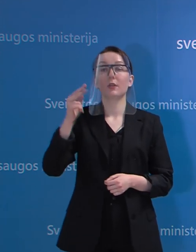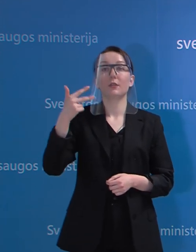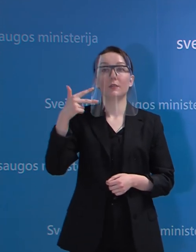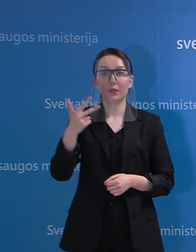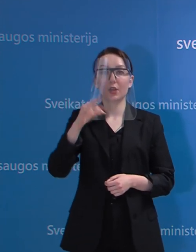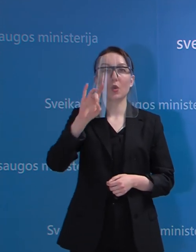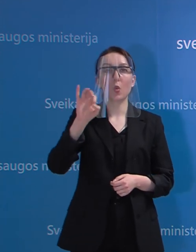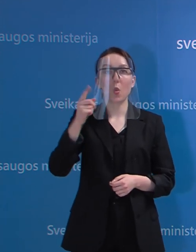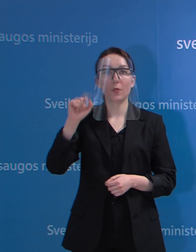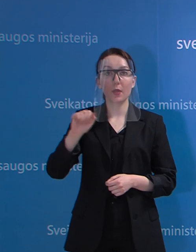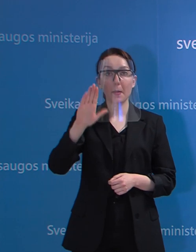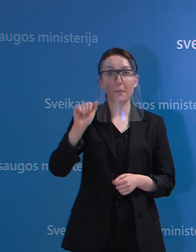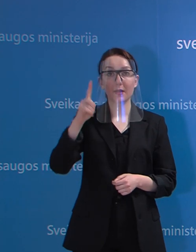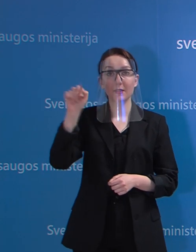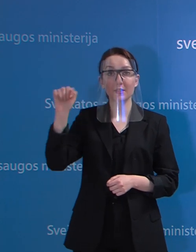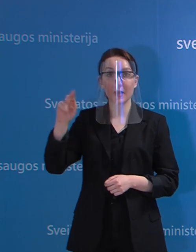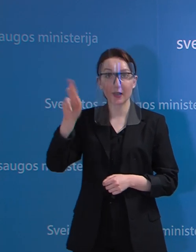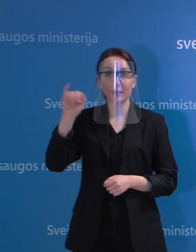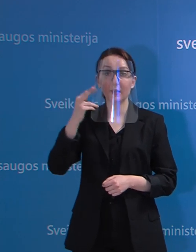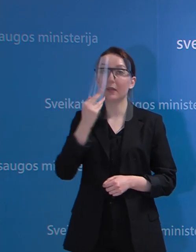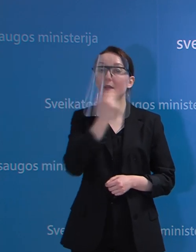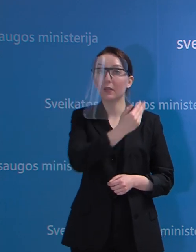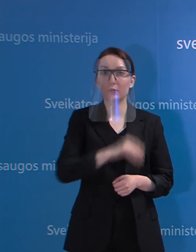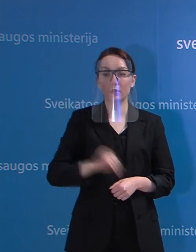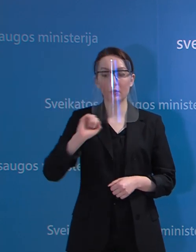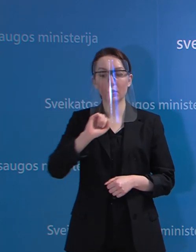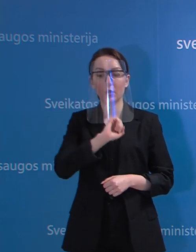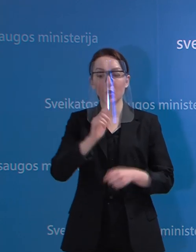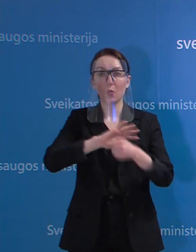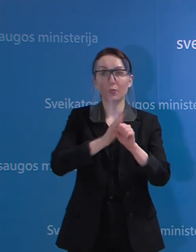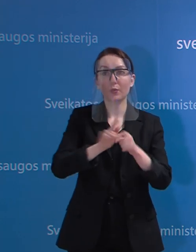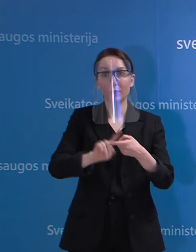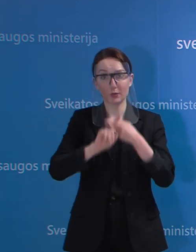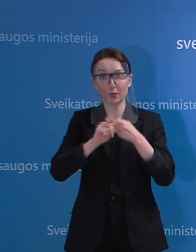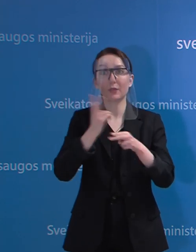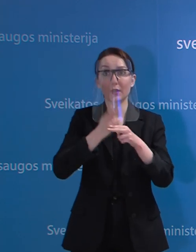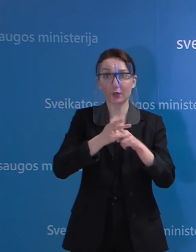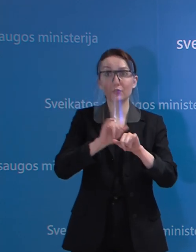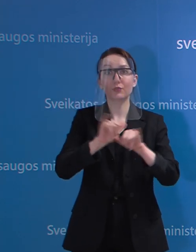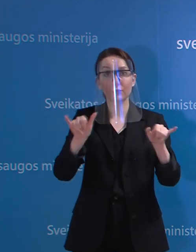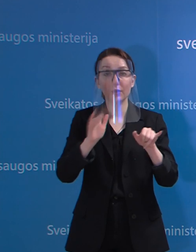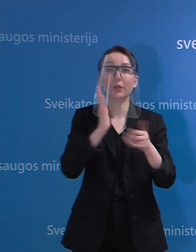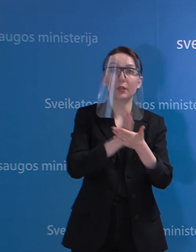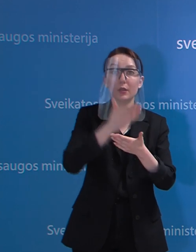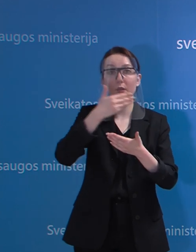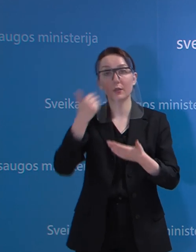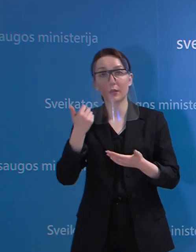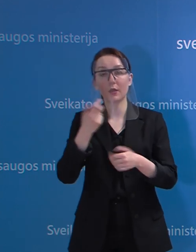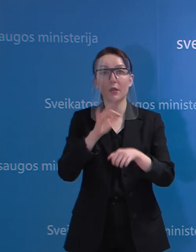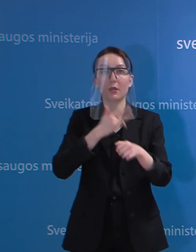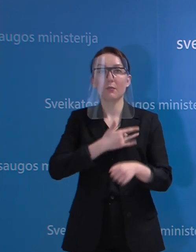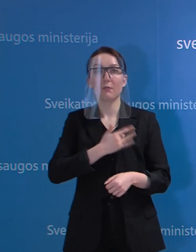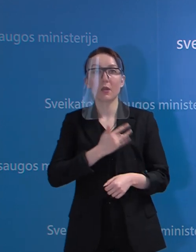Goda Banzaitė klausė, koronavirusų sergančių medikų situaciją Lietuvoje jų vis daugiau ir tarp jų labiausiai neramina